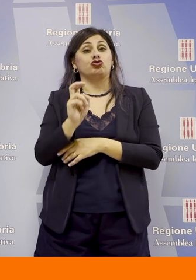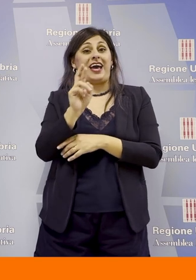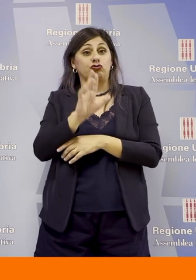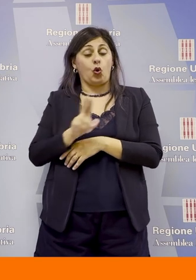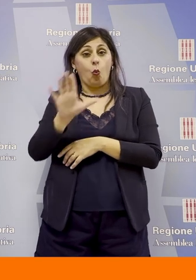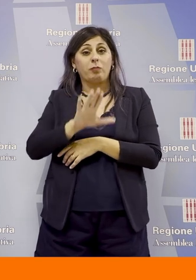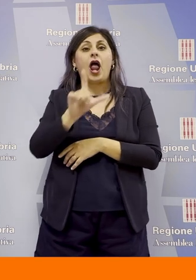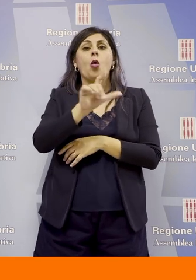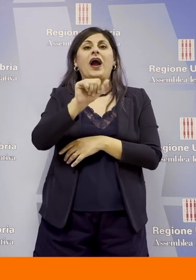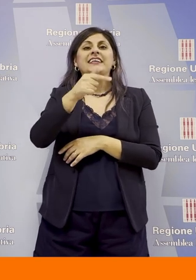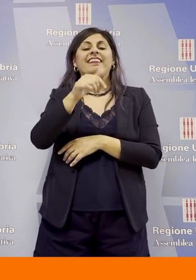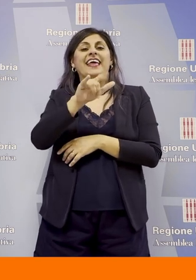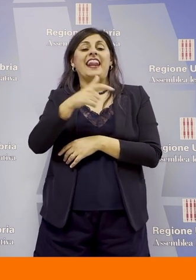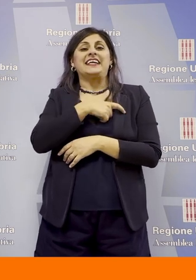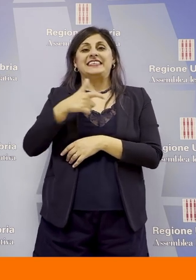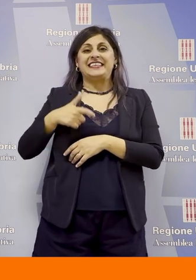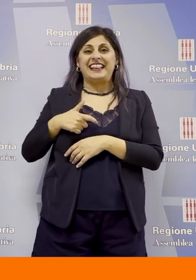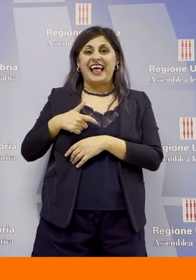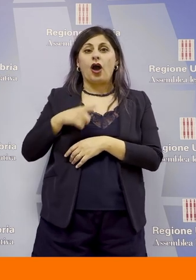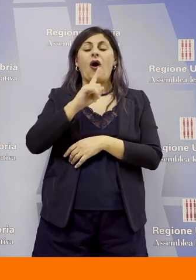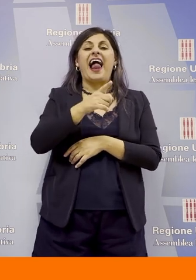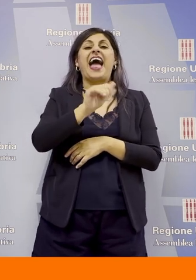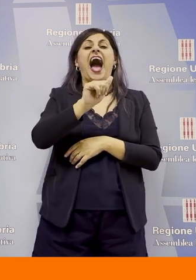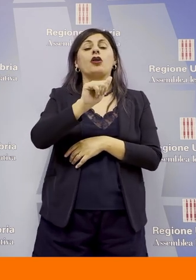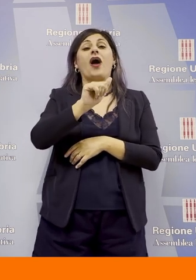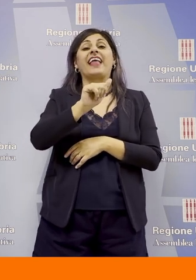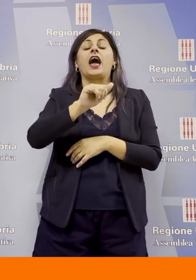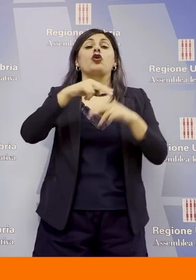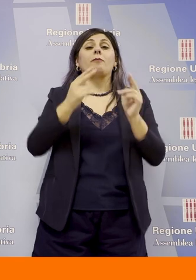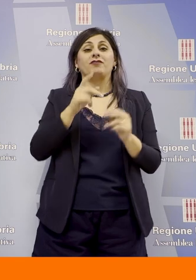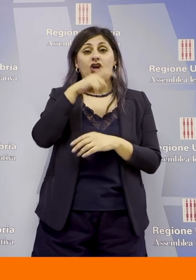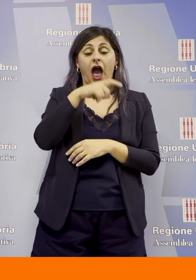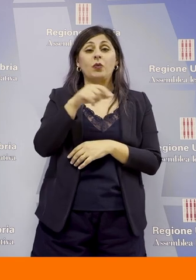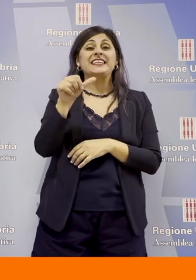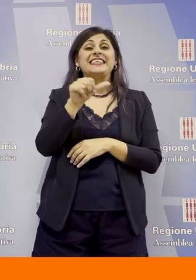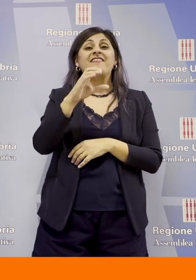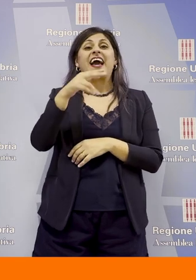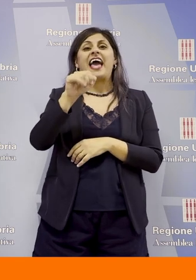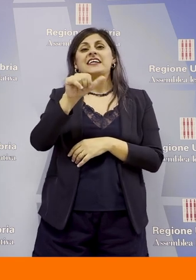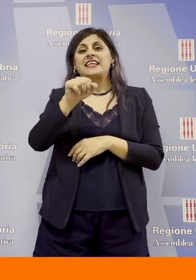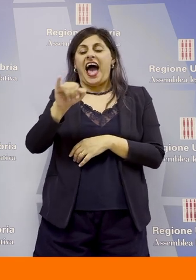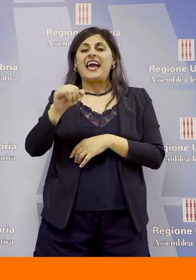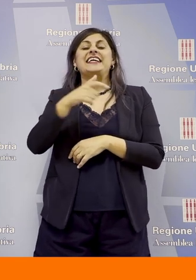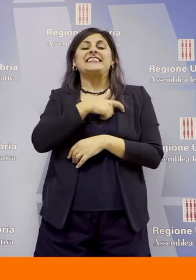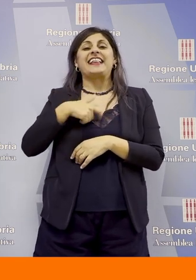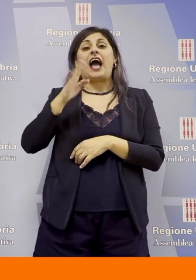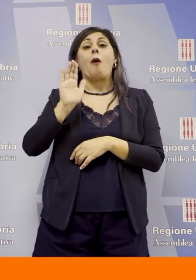Luca Santilli, sindaco di Gagliano Aterno, provincia dell'Aquila Silvia Chiassai, sindaco di Montevarchi Ugo